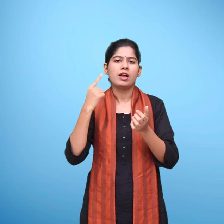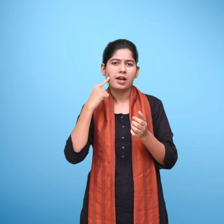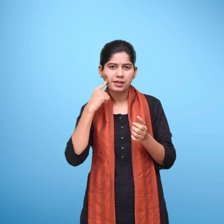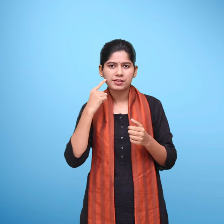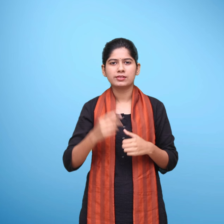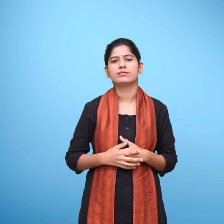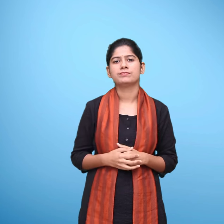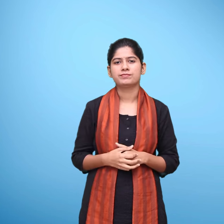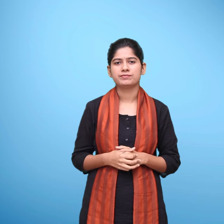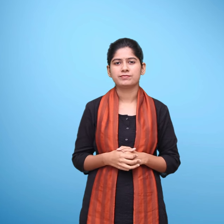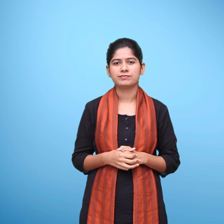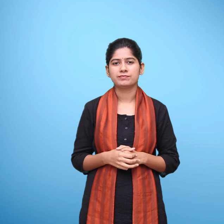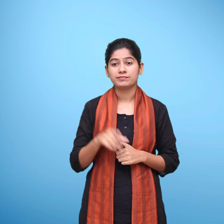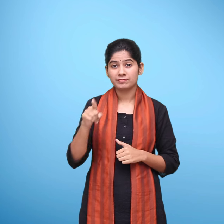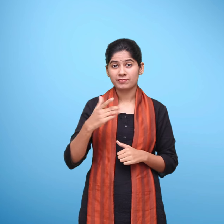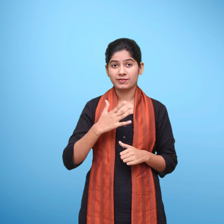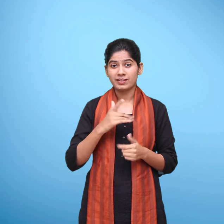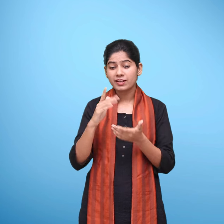जन्म दिवस पर पेड़ लगाओ